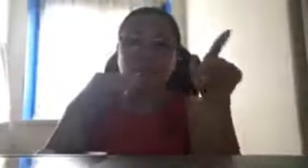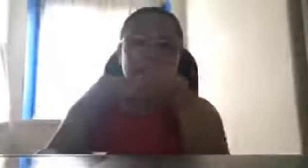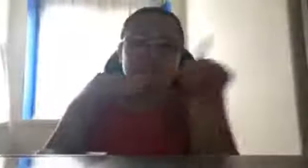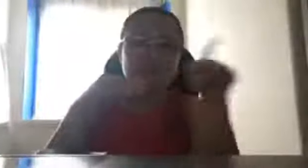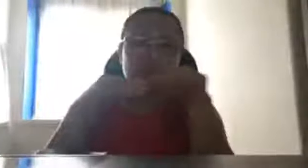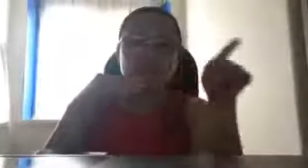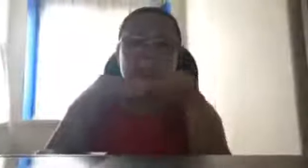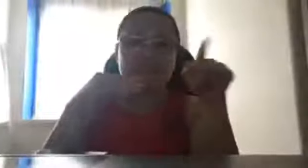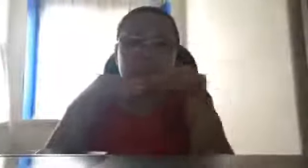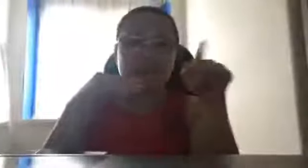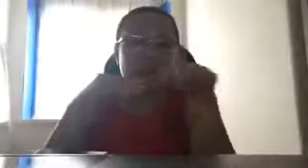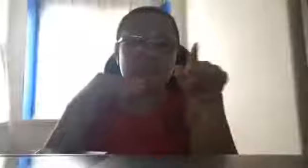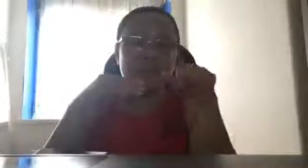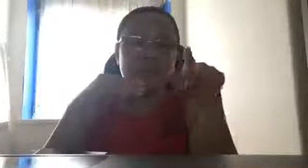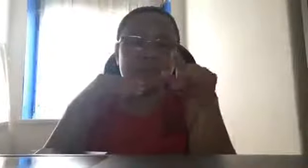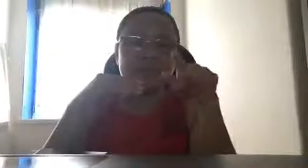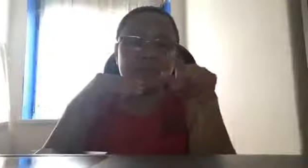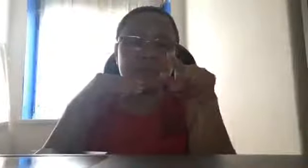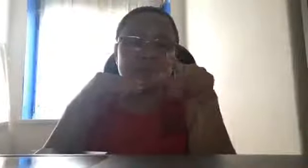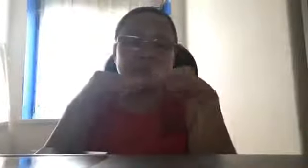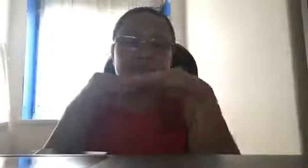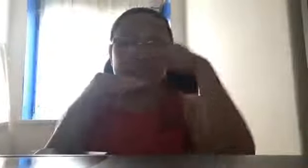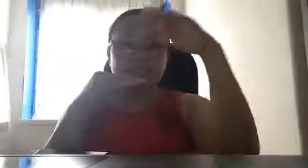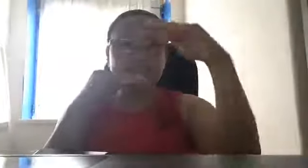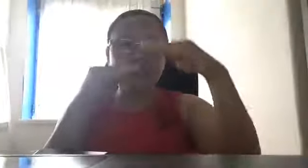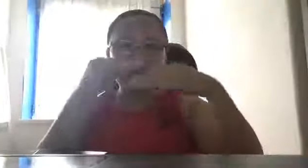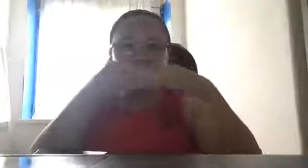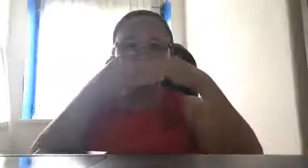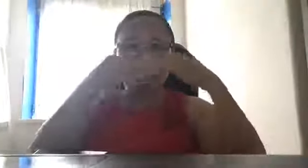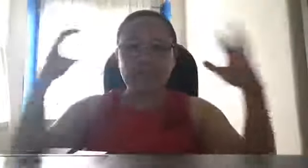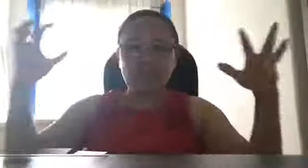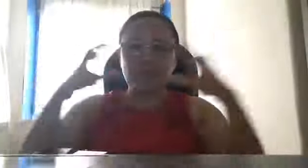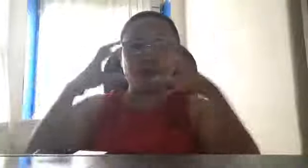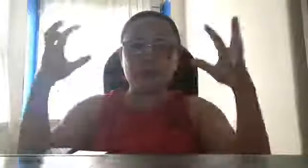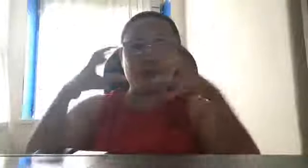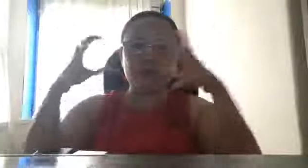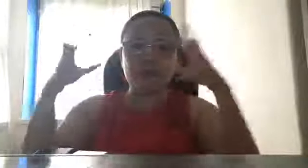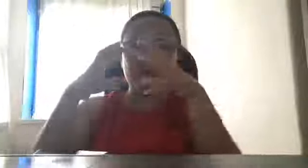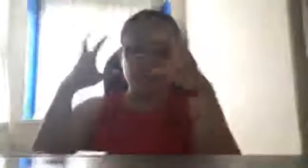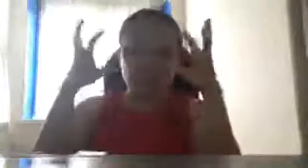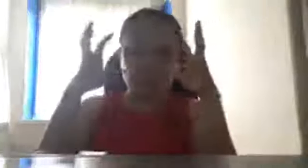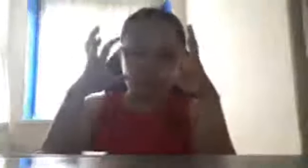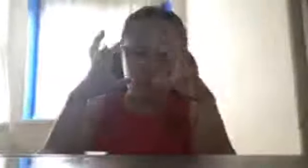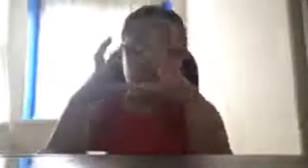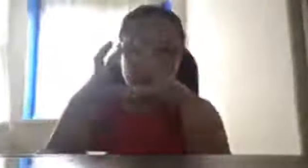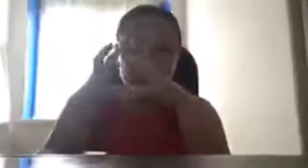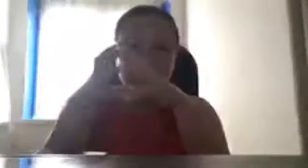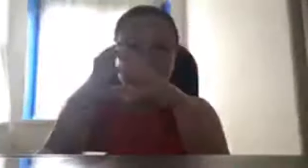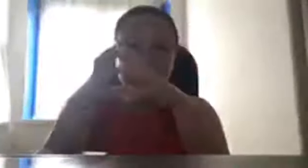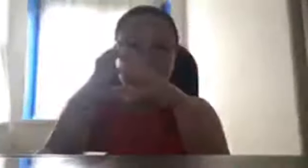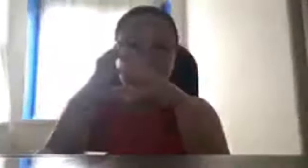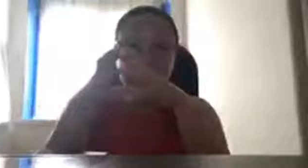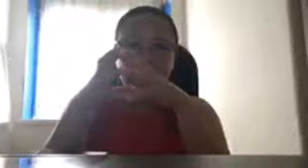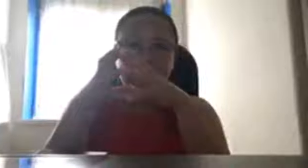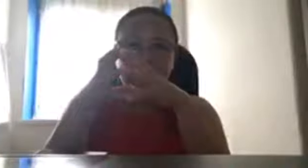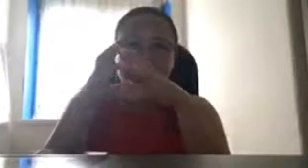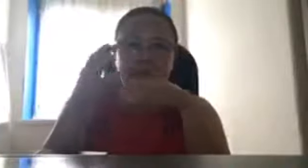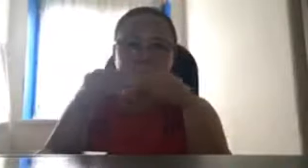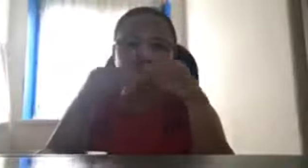nyo, ang sectioning sa Pilipinas, hindi na yung pinagro-grupo-grupo-grupo yung matatalino. Alam nyo,